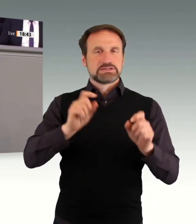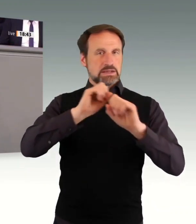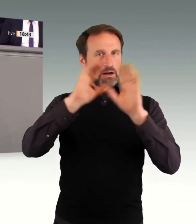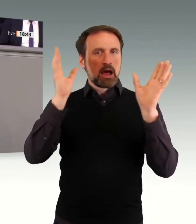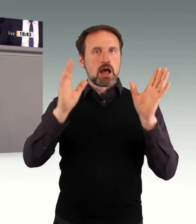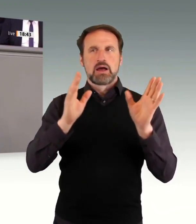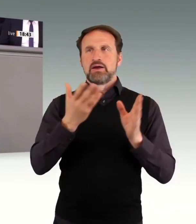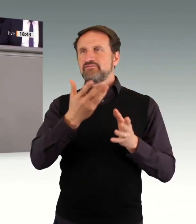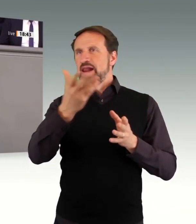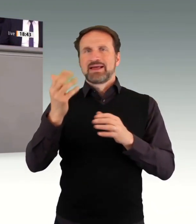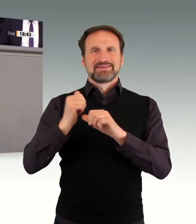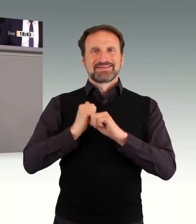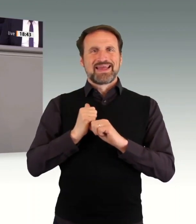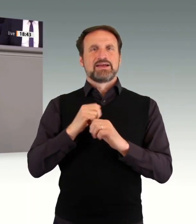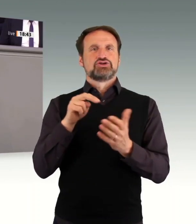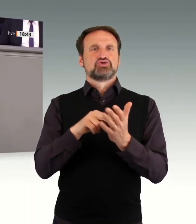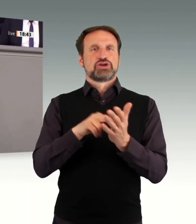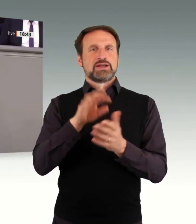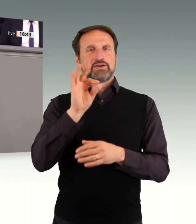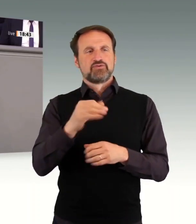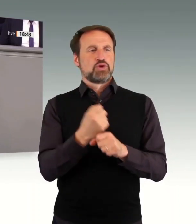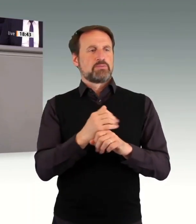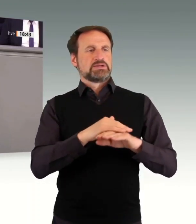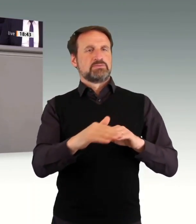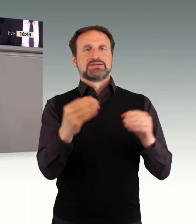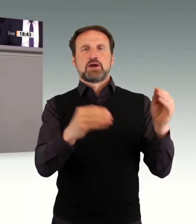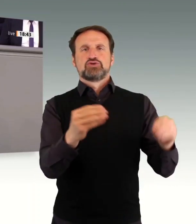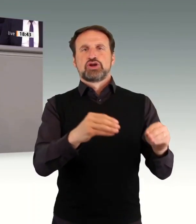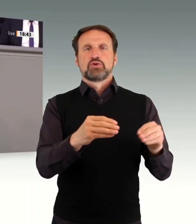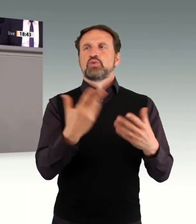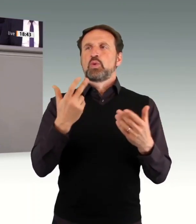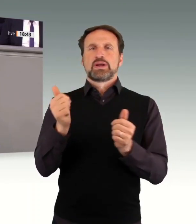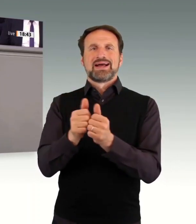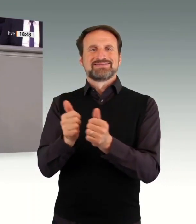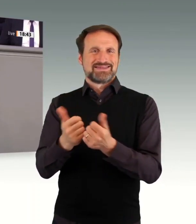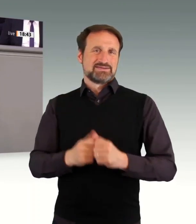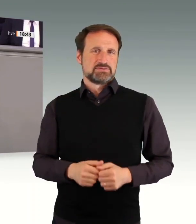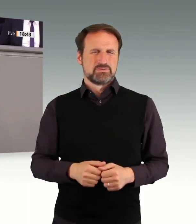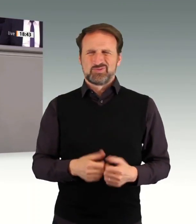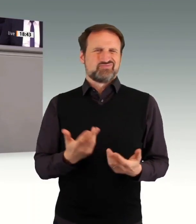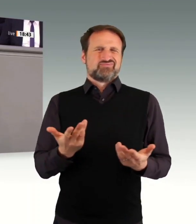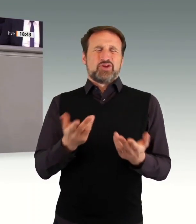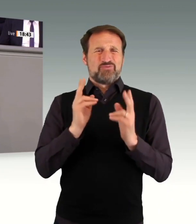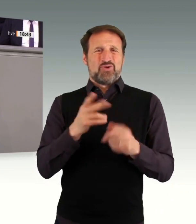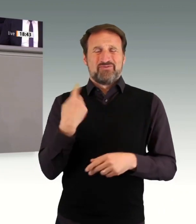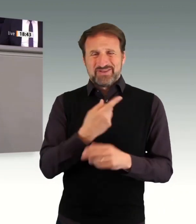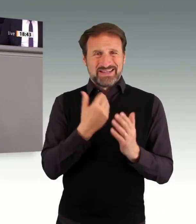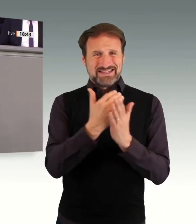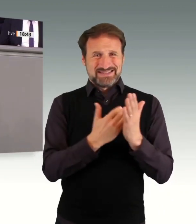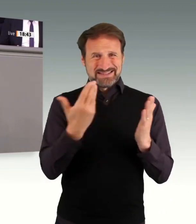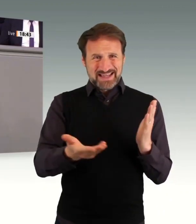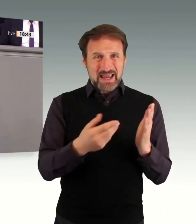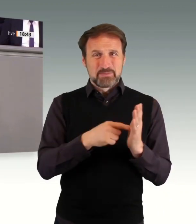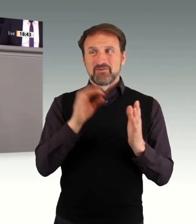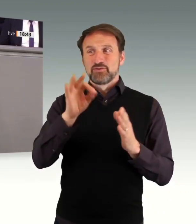Arbeitsplatzausstattung und Assistenzen zuständig sind. Und dies, obwohl wir als Gesetzgeber im Bereich inklusive Arbeitsmarktpolitik in den